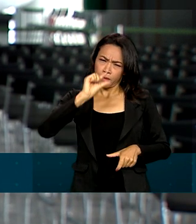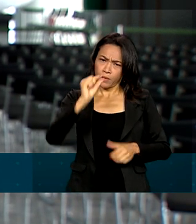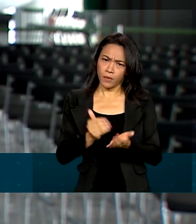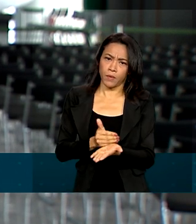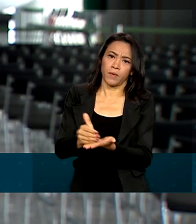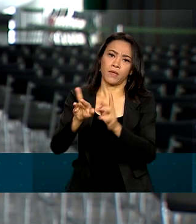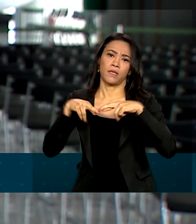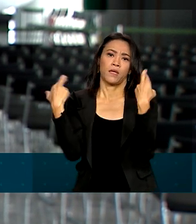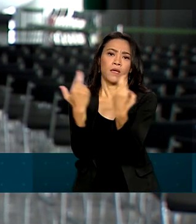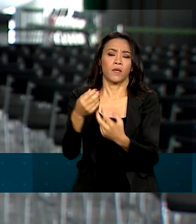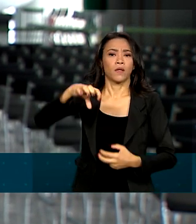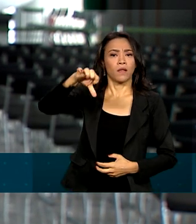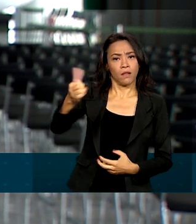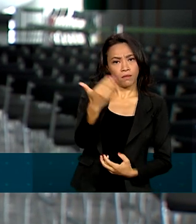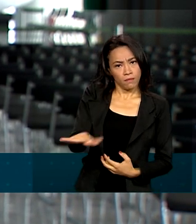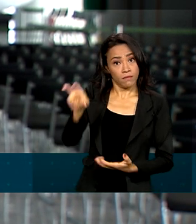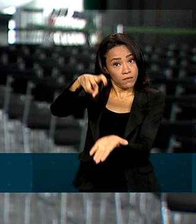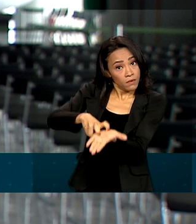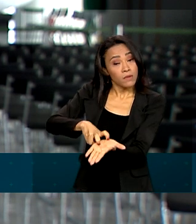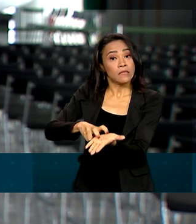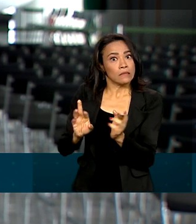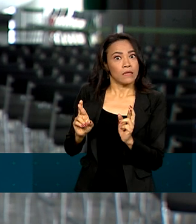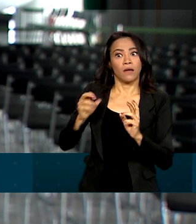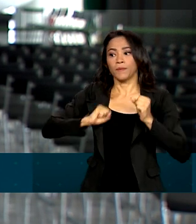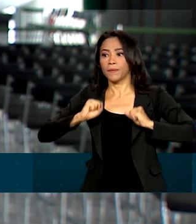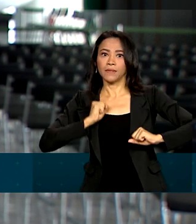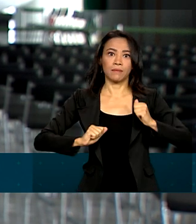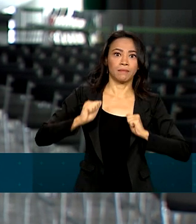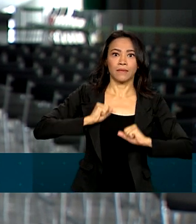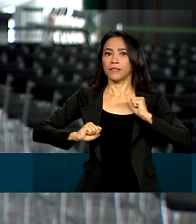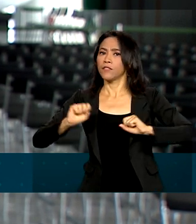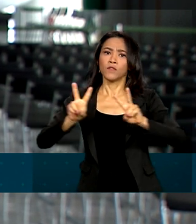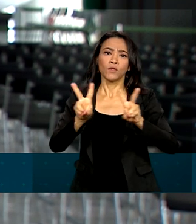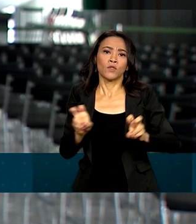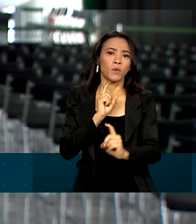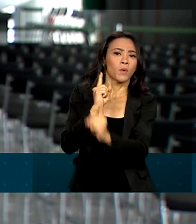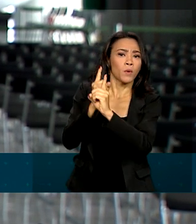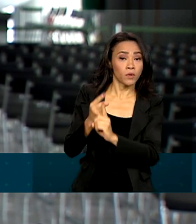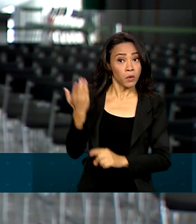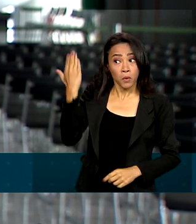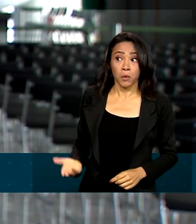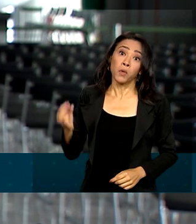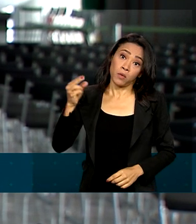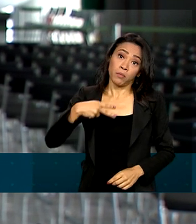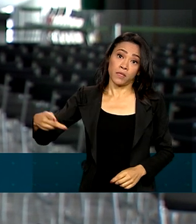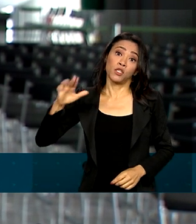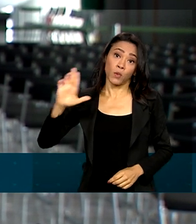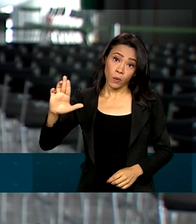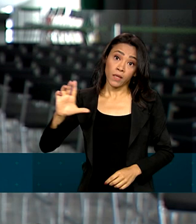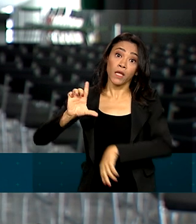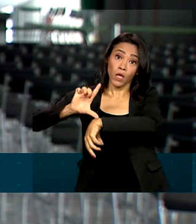9h30 da manhã. É uma grande expectativa em torno desse encontro, que segundo o próprio presidente Lula, tem hora pra começar,